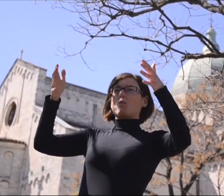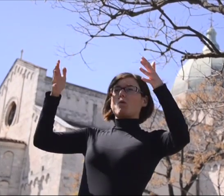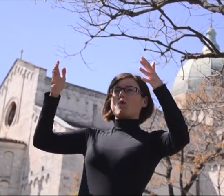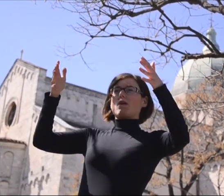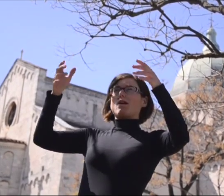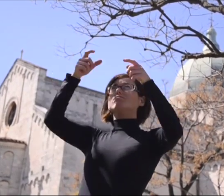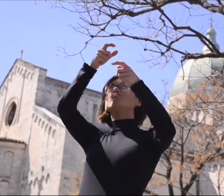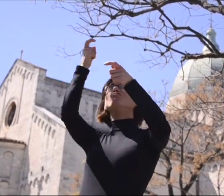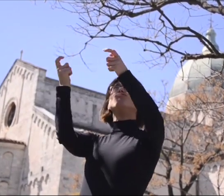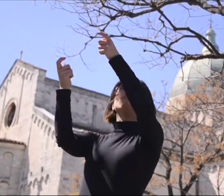duecentesca.